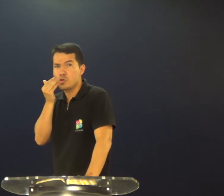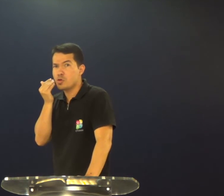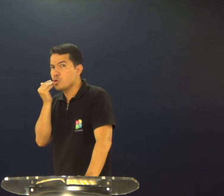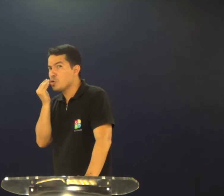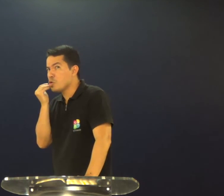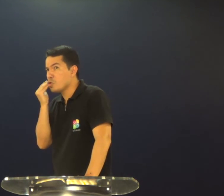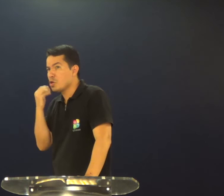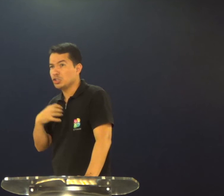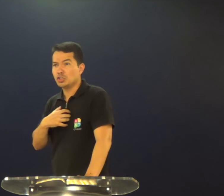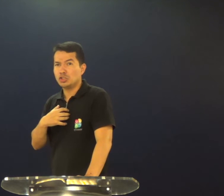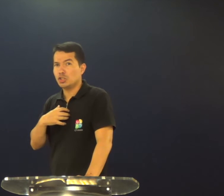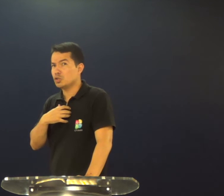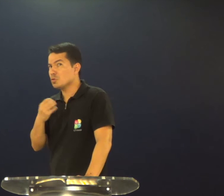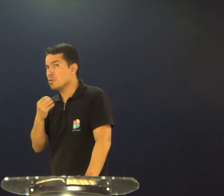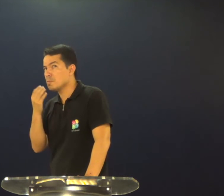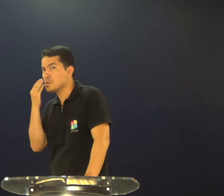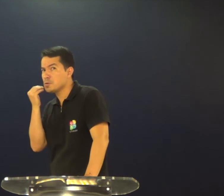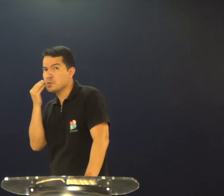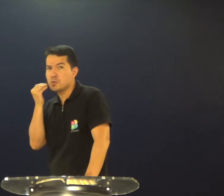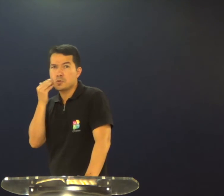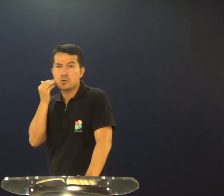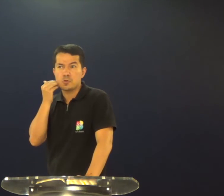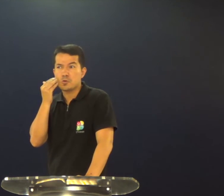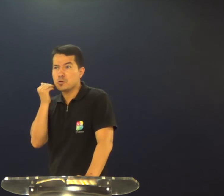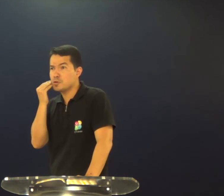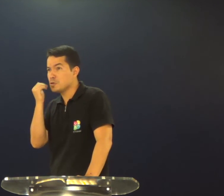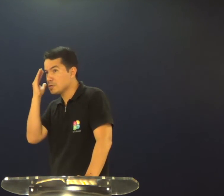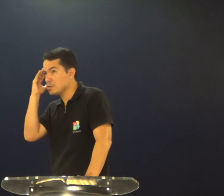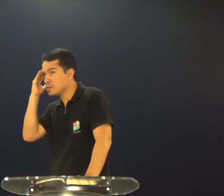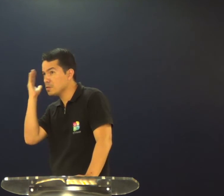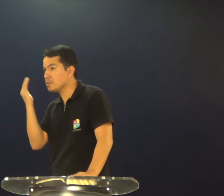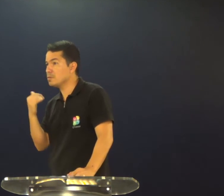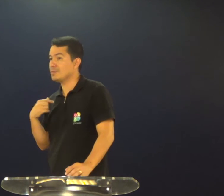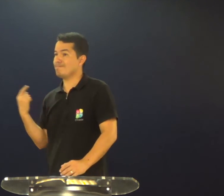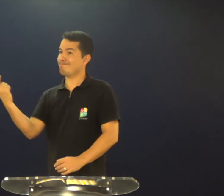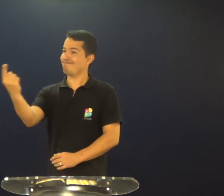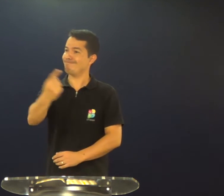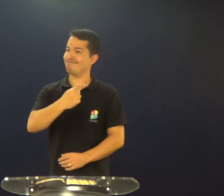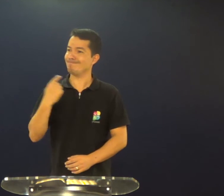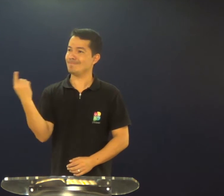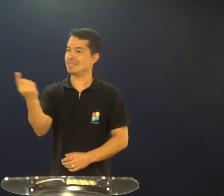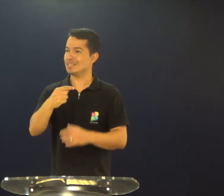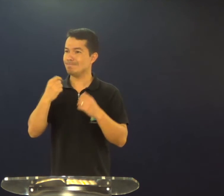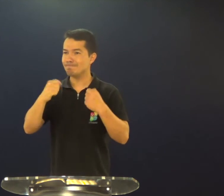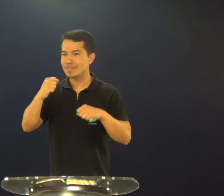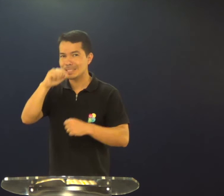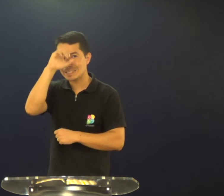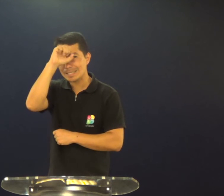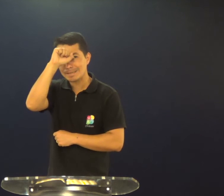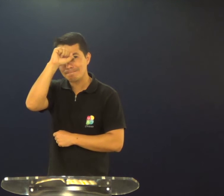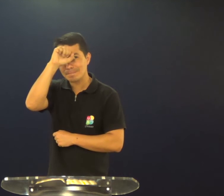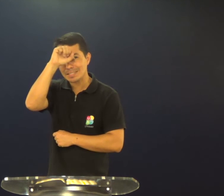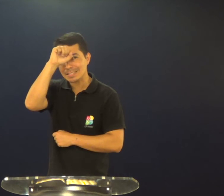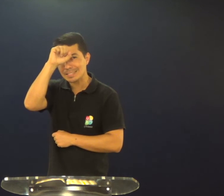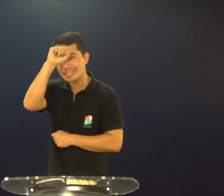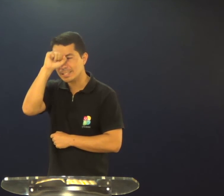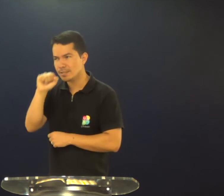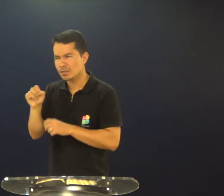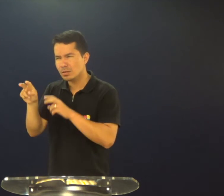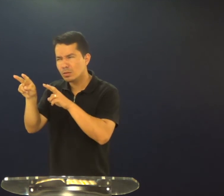pregar, e eu queria ver aquele jeito dele, eu queria aprender dele, você me entende? Nós